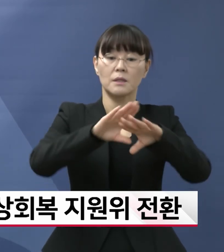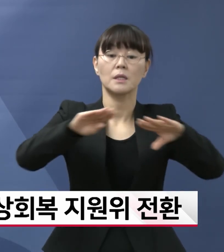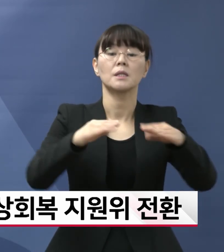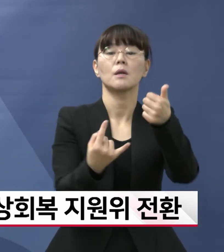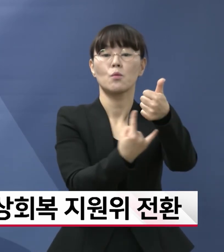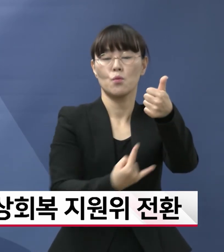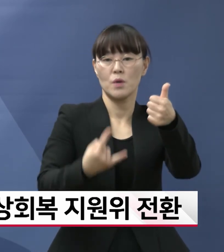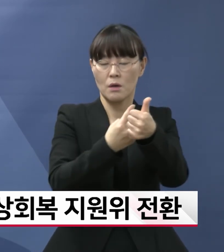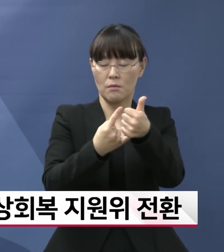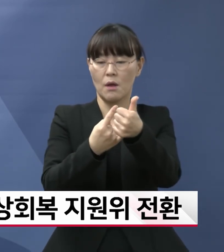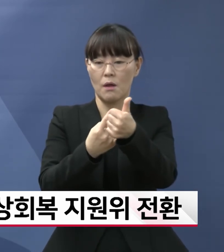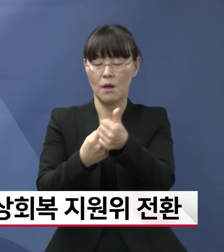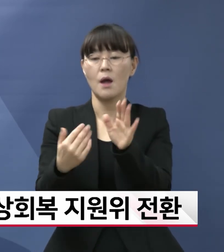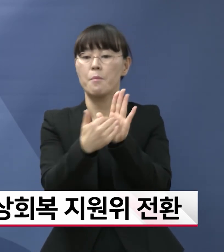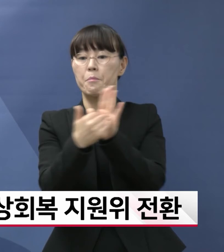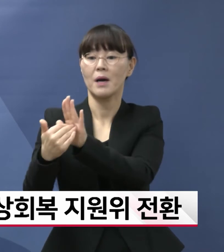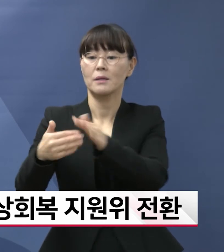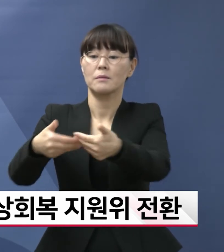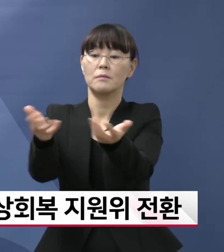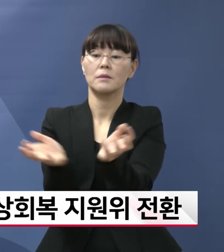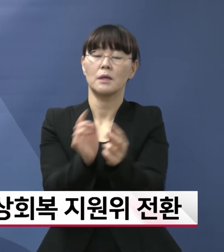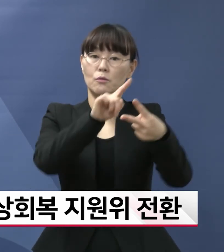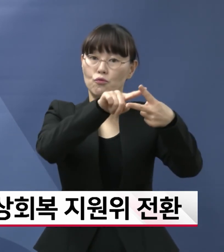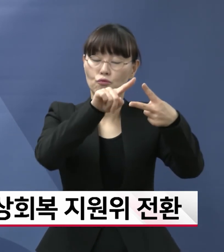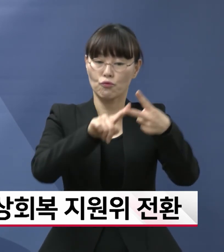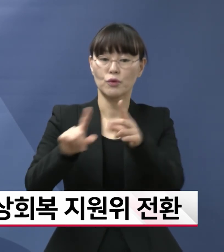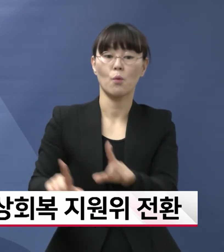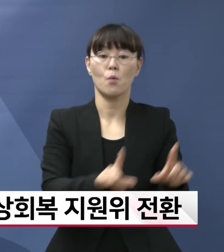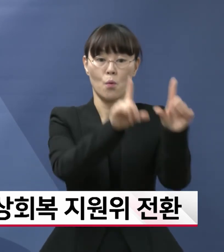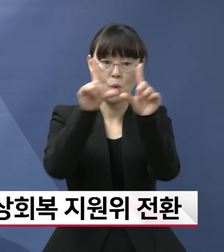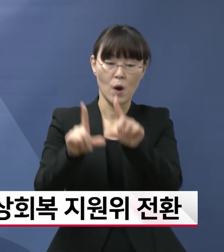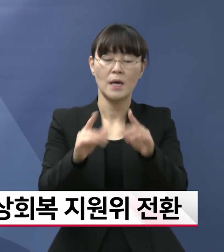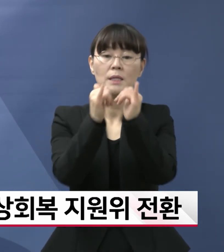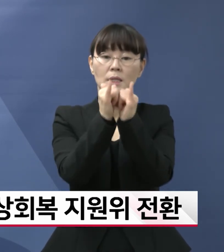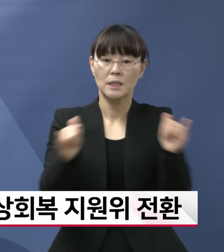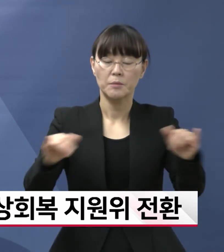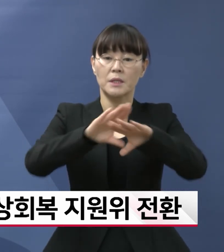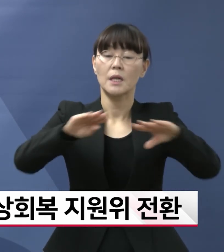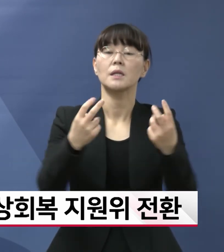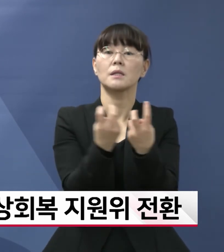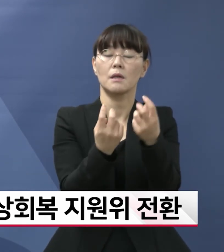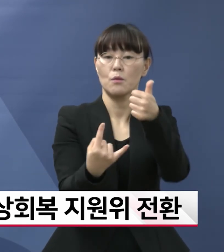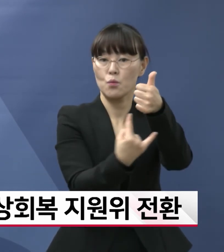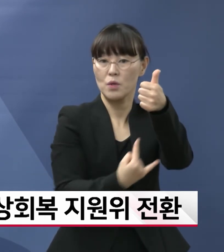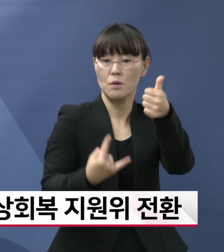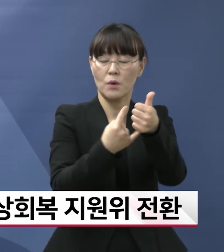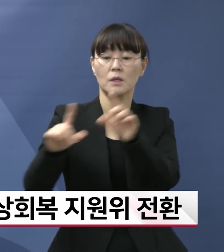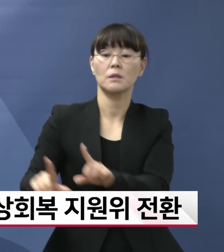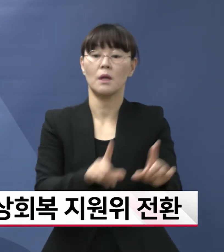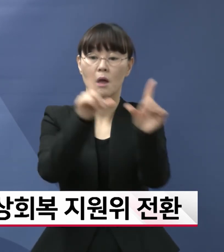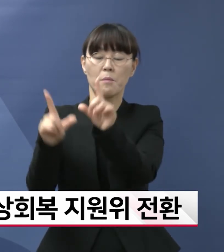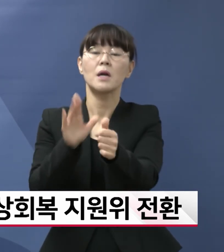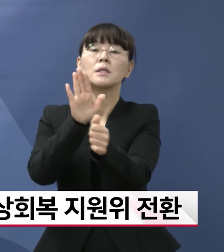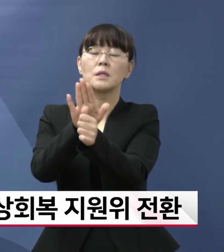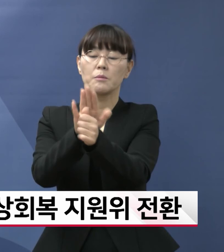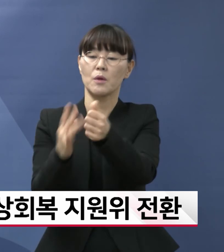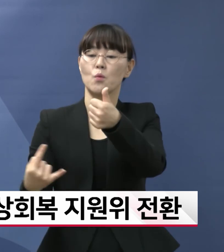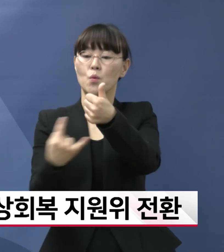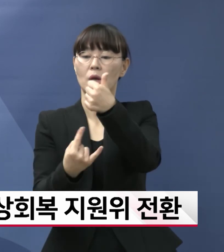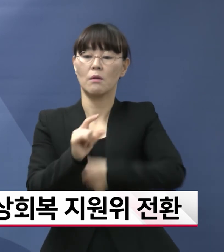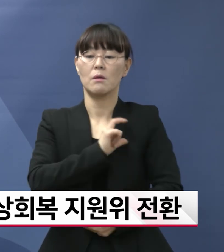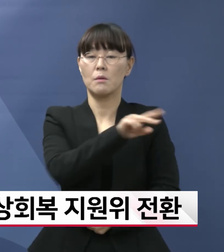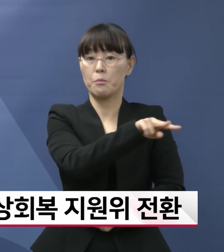총괄방역단을 코로나19 일상회복 범시민대책위원회와 일상회복지원위원회로